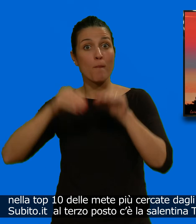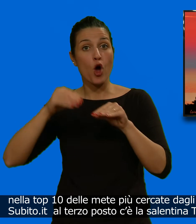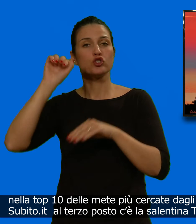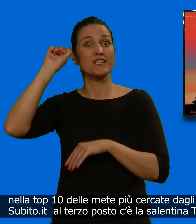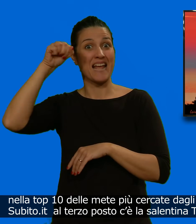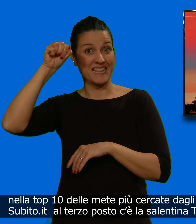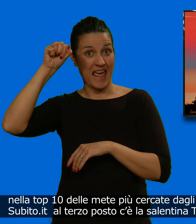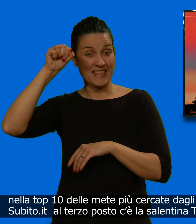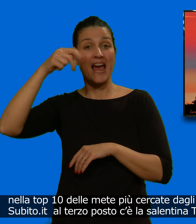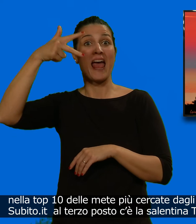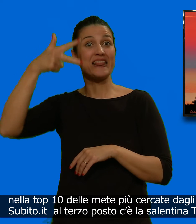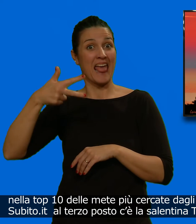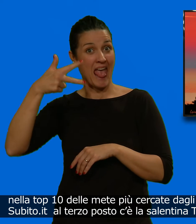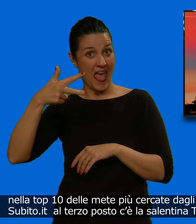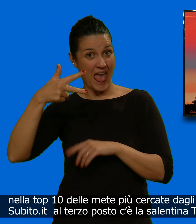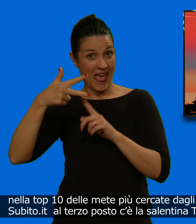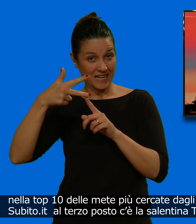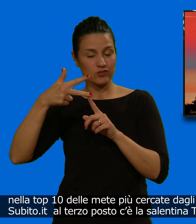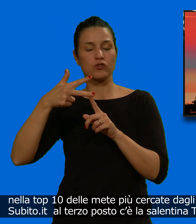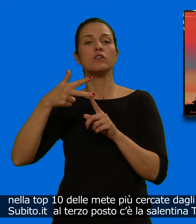al terzo posto c'è la Salentina Torre Lapillo.